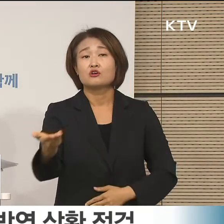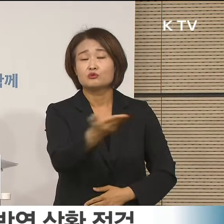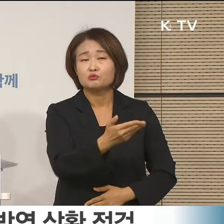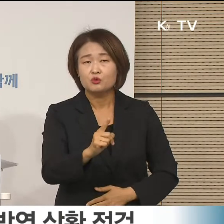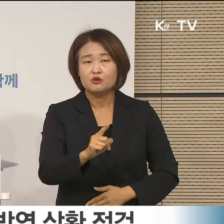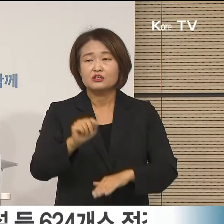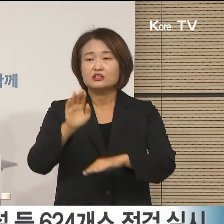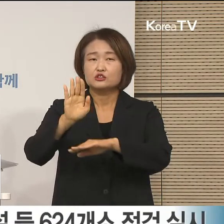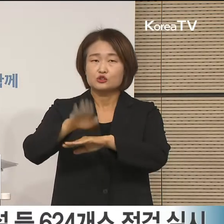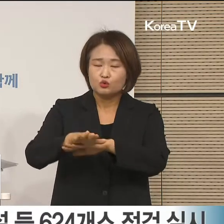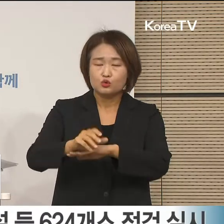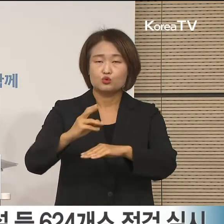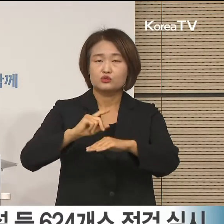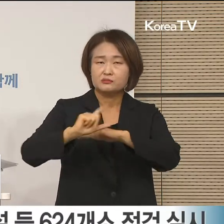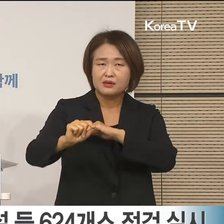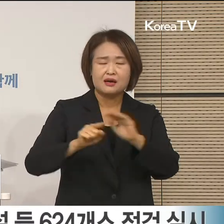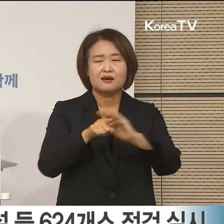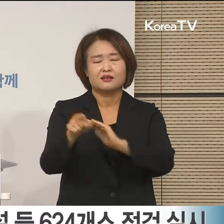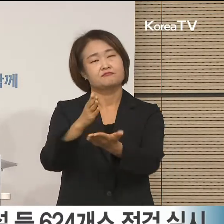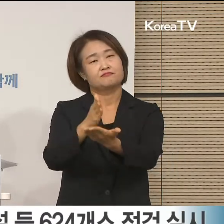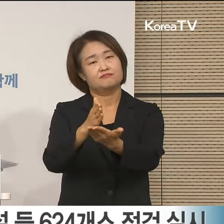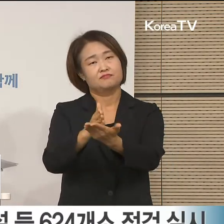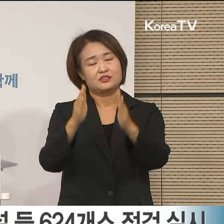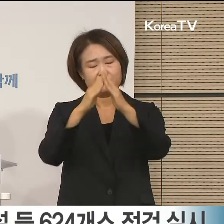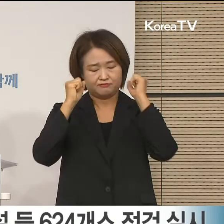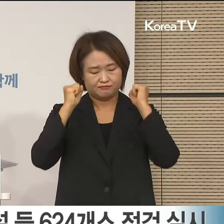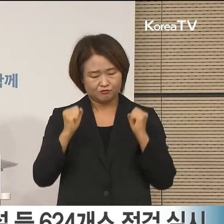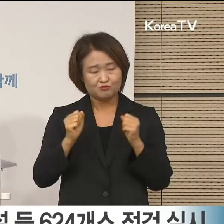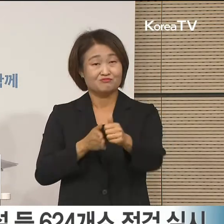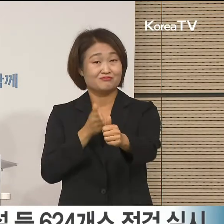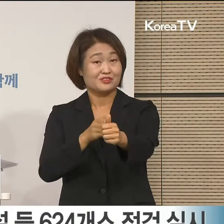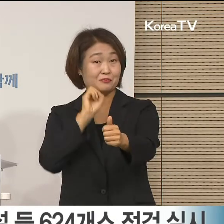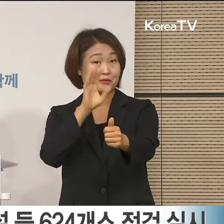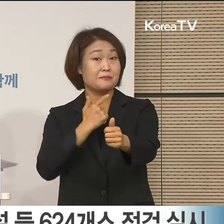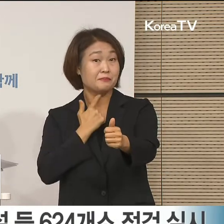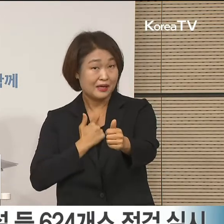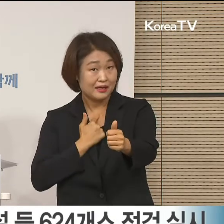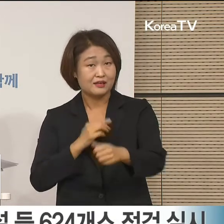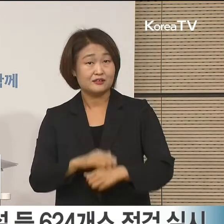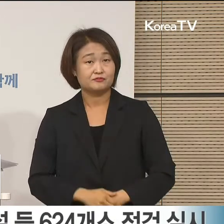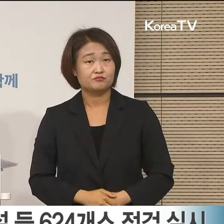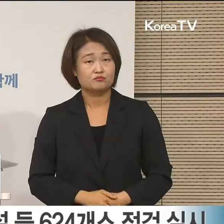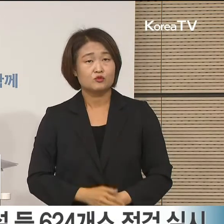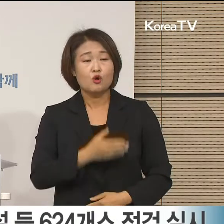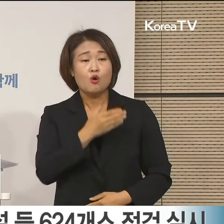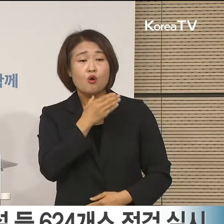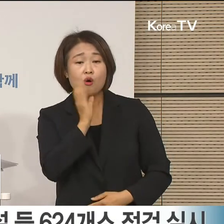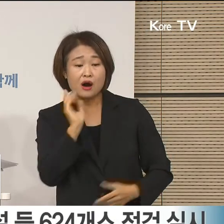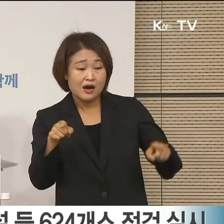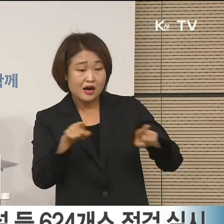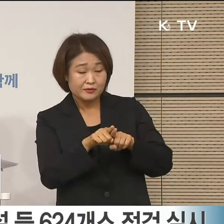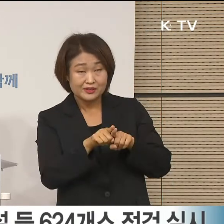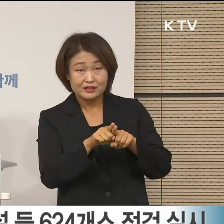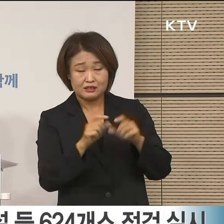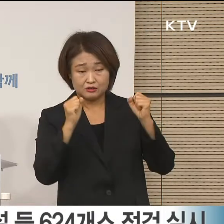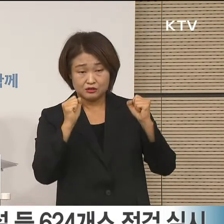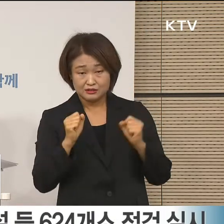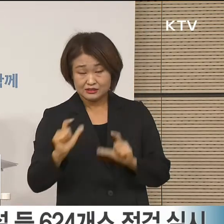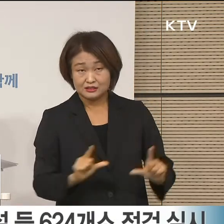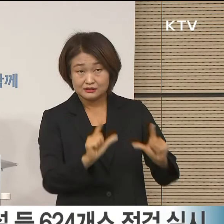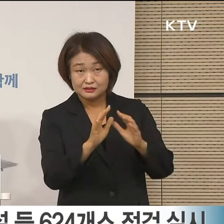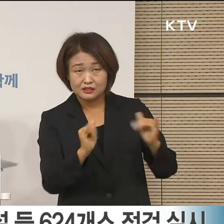집에서 연휴를 보내시기를 권고드린 바 있습니다. 어르신이 있는 가족분들께서는 이번